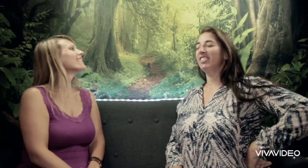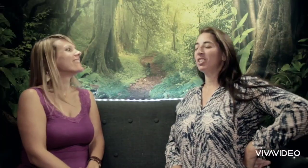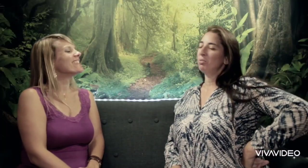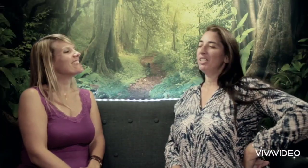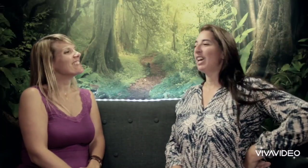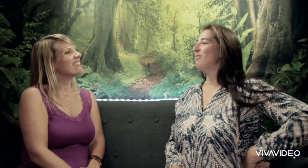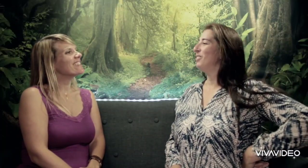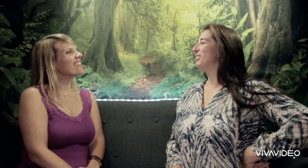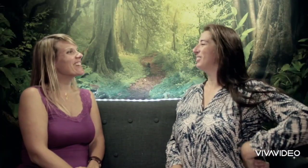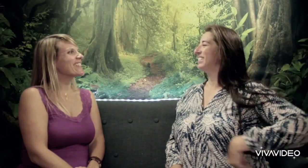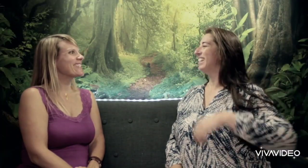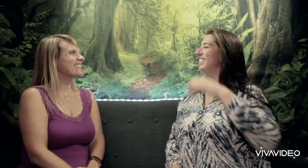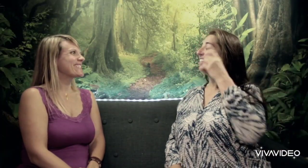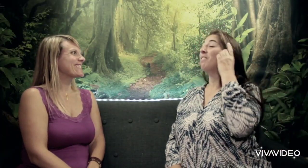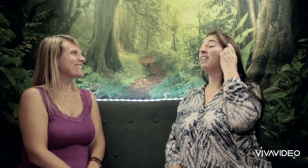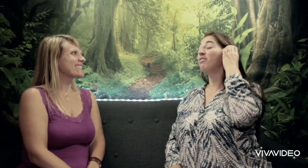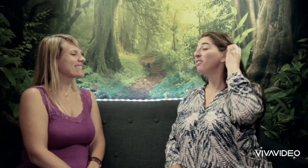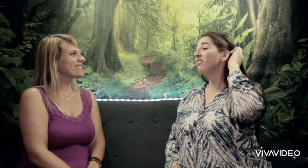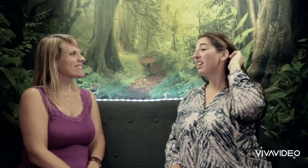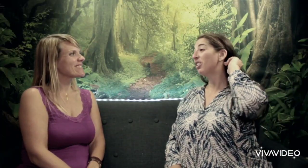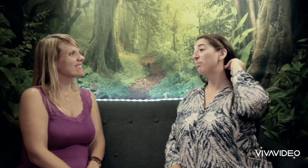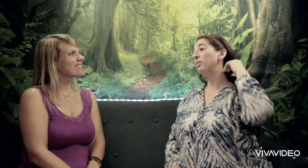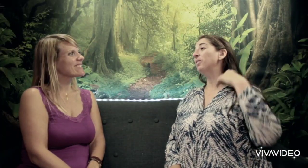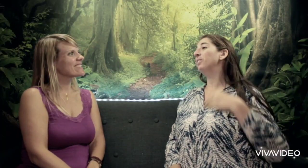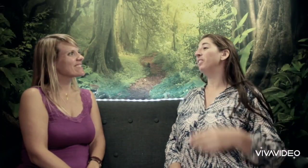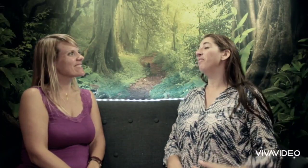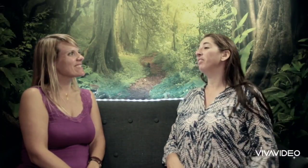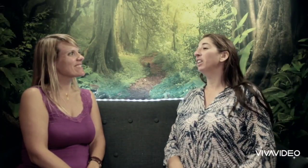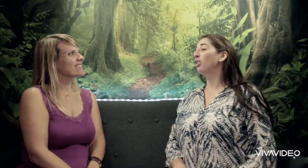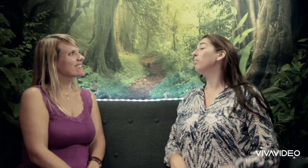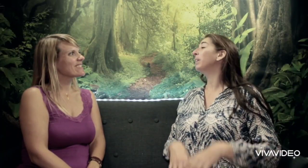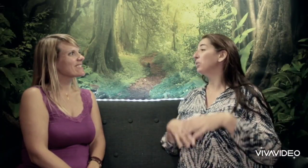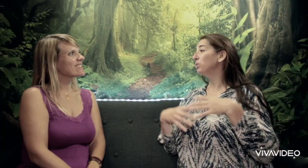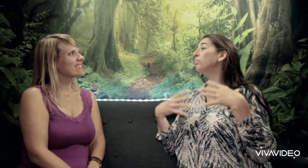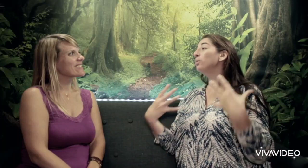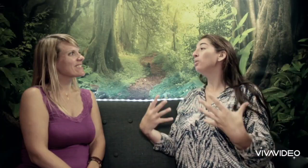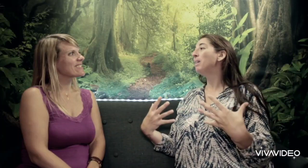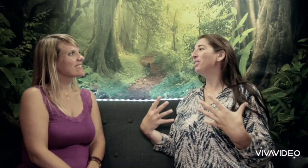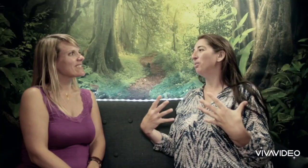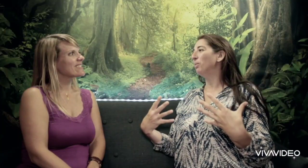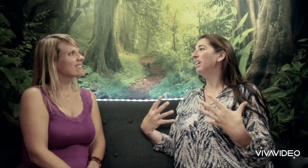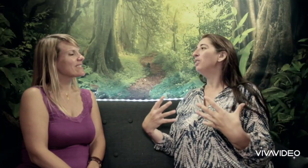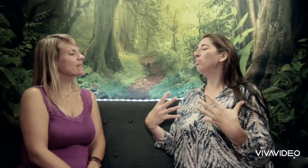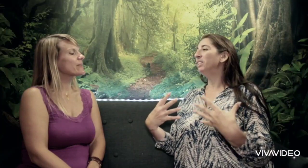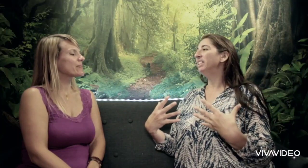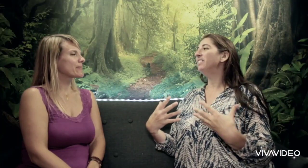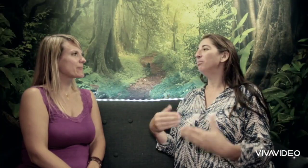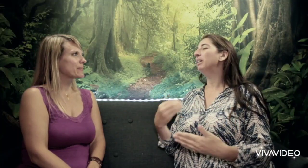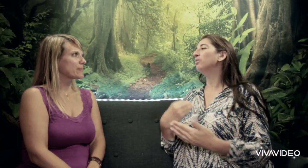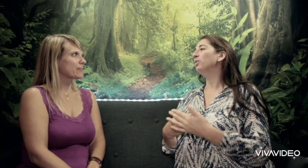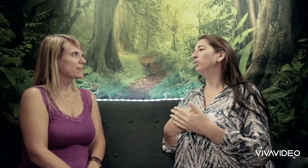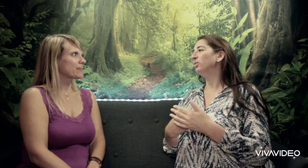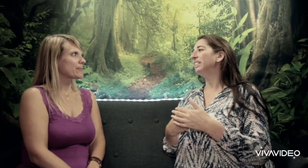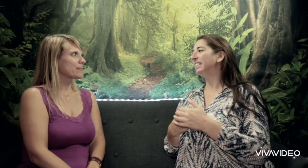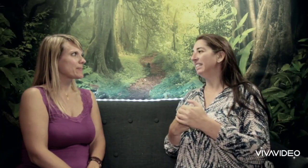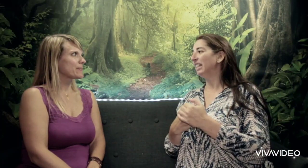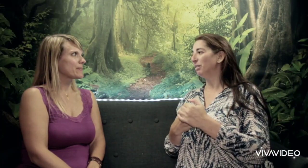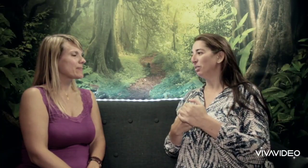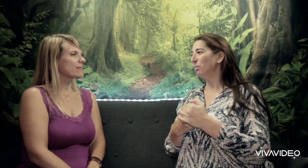'évétuer à apprendre tout ça. Il faut le voir comme quelque chose de plus global justement. L'objectif, ce n pas que votre enfant signe absolument.